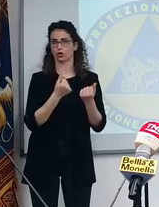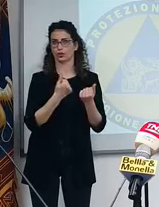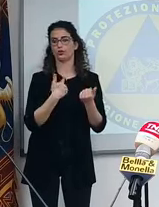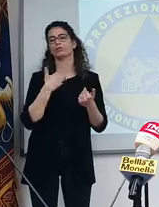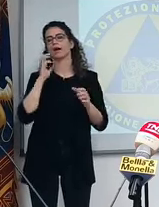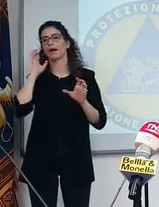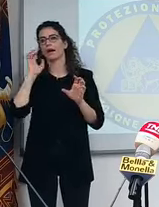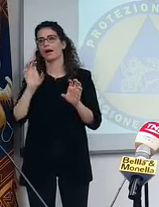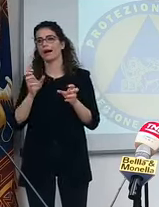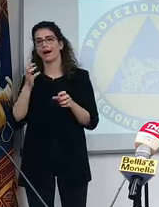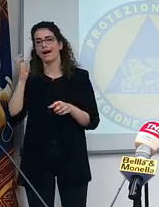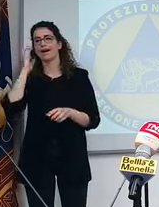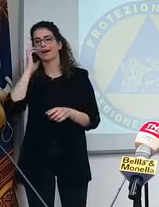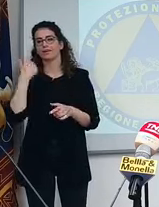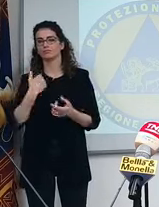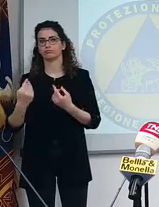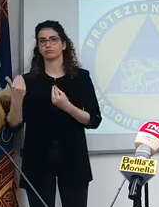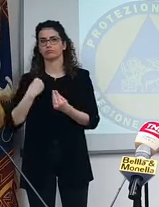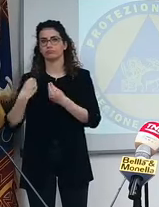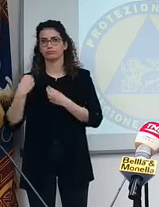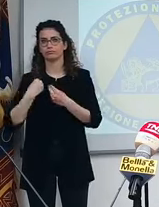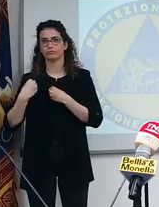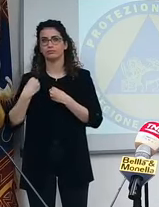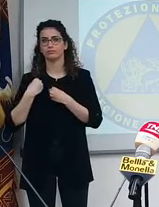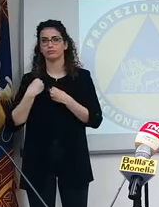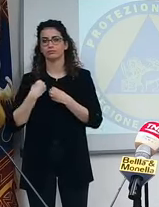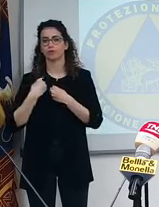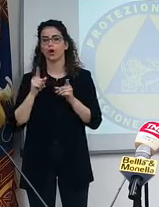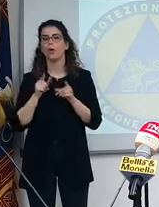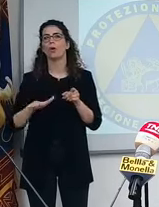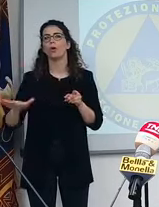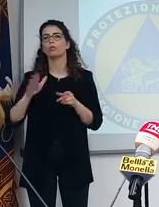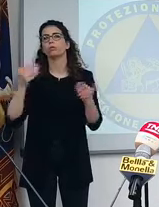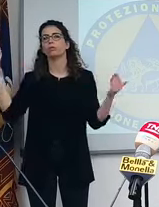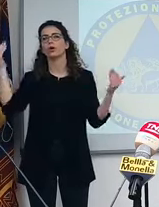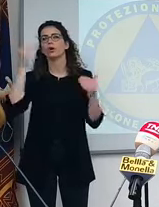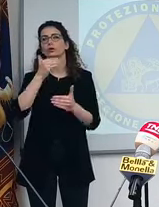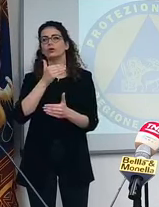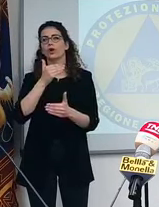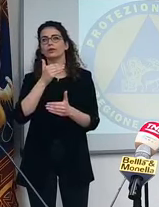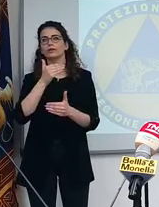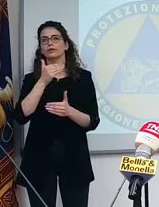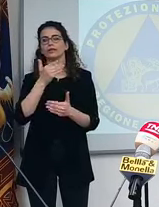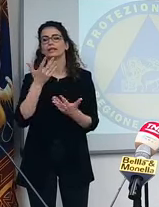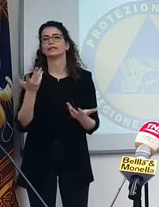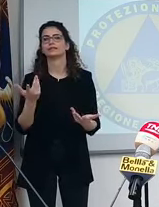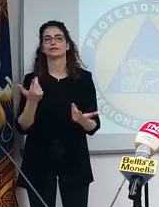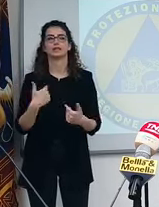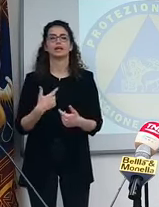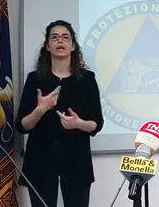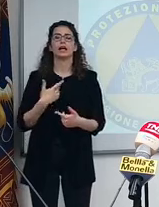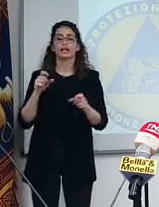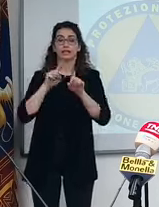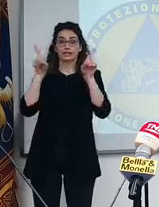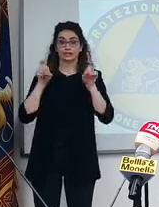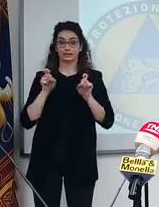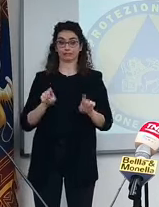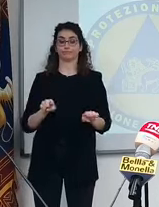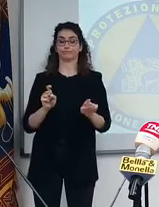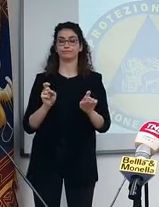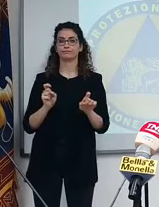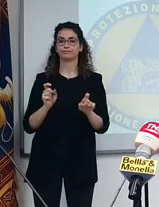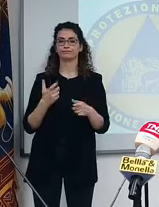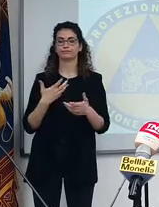radio, quindi ci arrivano molte richieste per il popolo della notte che ancora non hanno precisazioni. Ma sono quei punti di domanda che peraltro